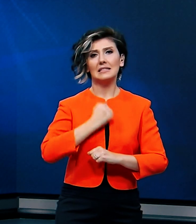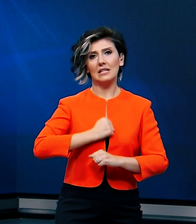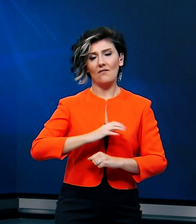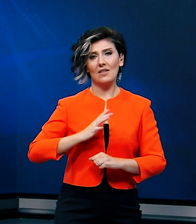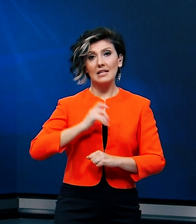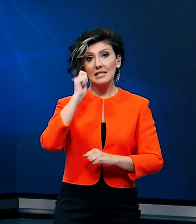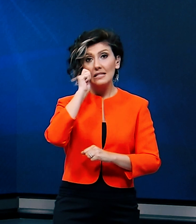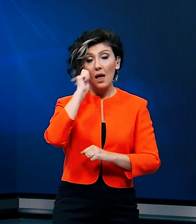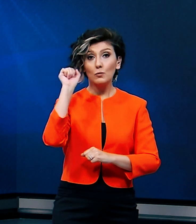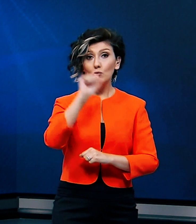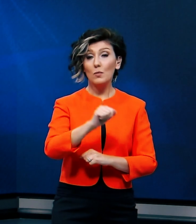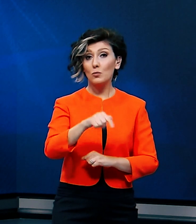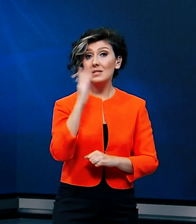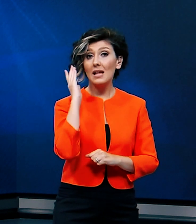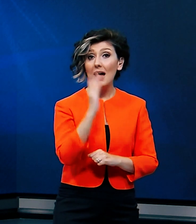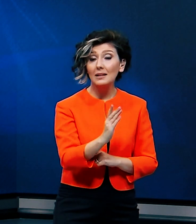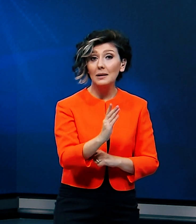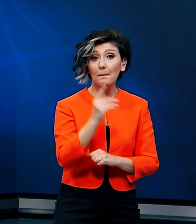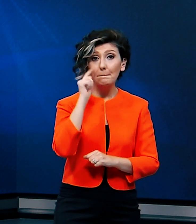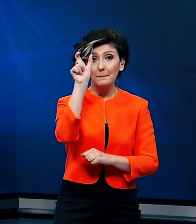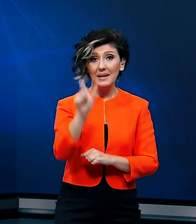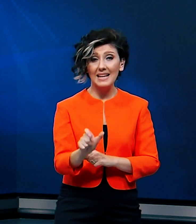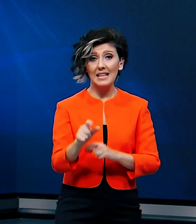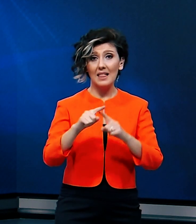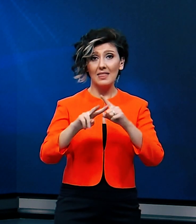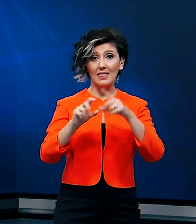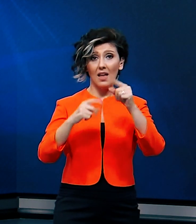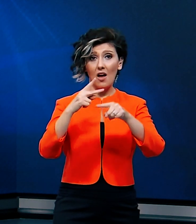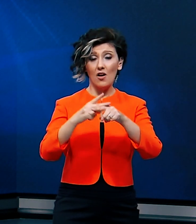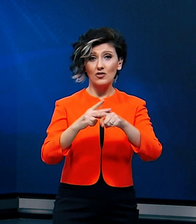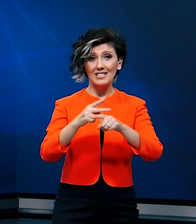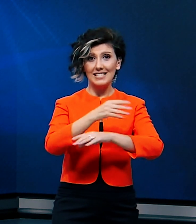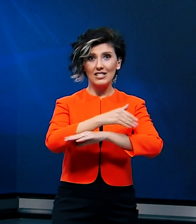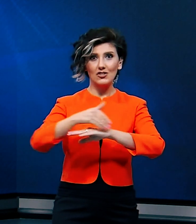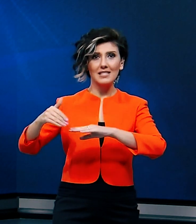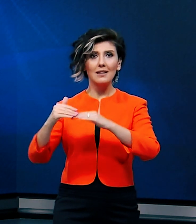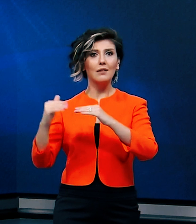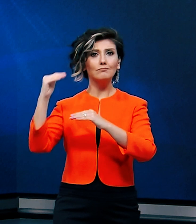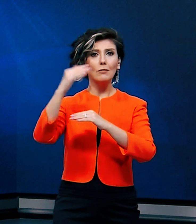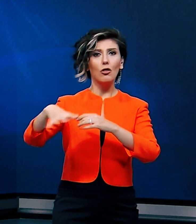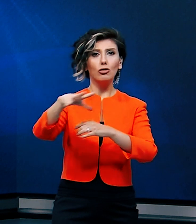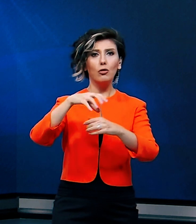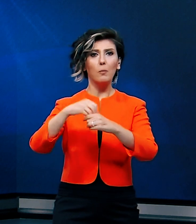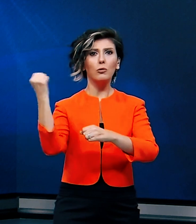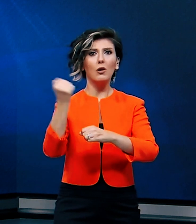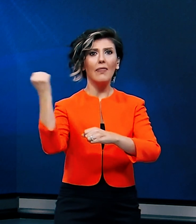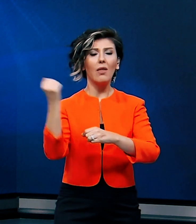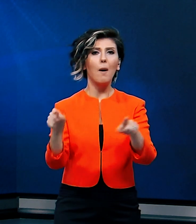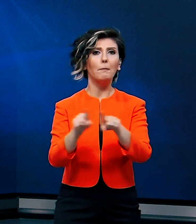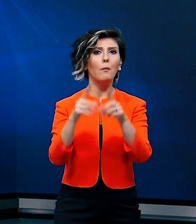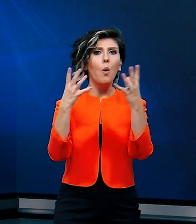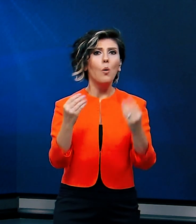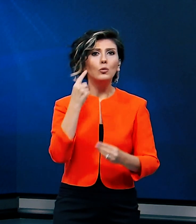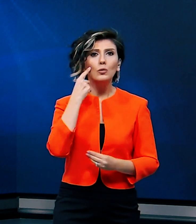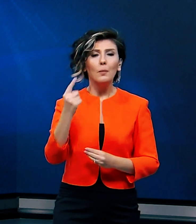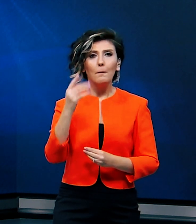İslam düşmanlığı bu saldırıyla bireysel taciz çizgisini aşarak toplu katliam boyutuna ulaşmıştır